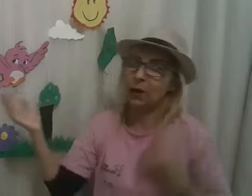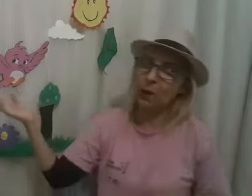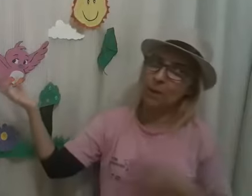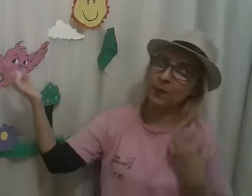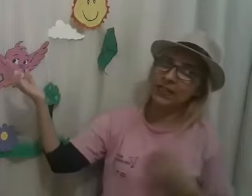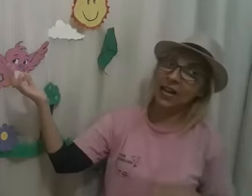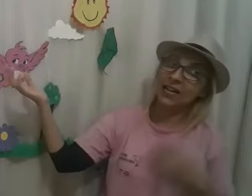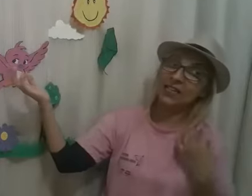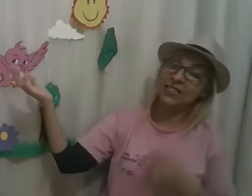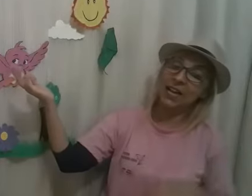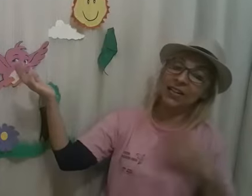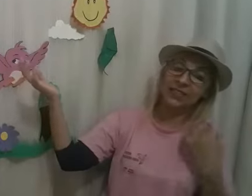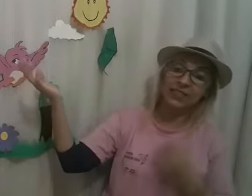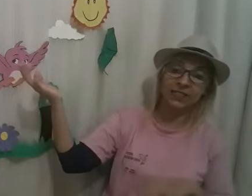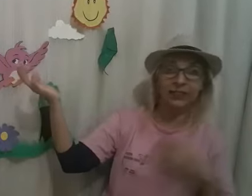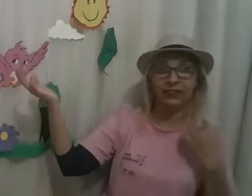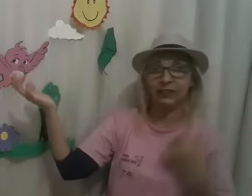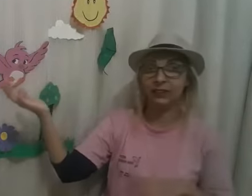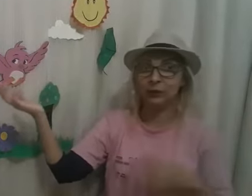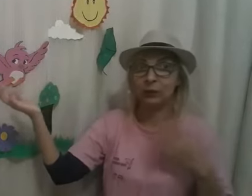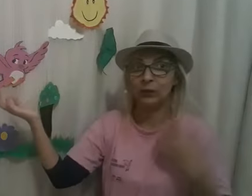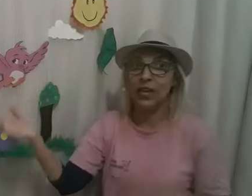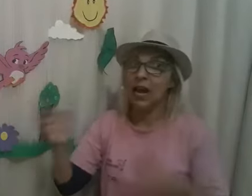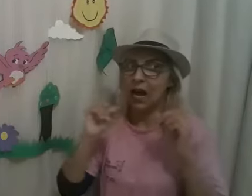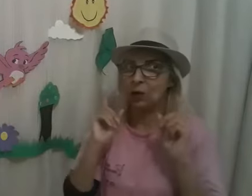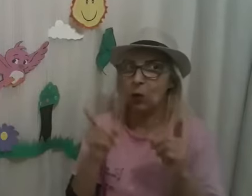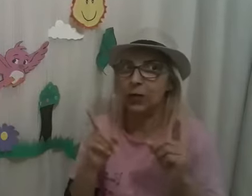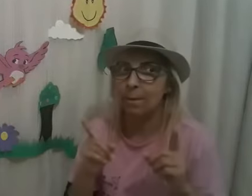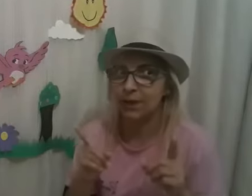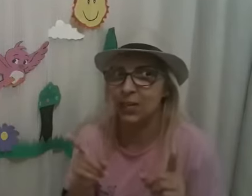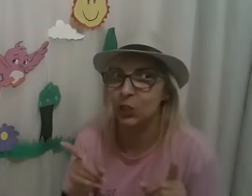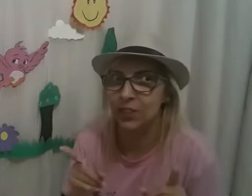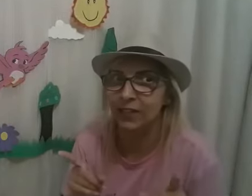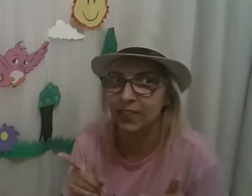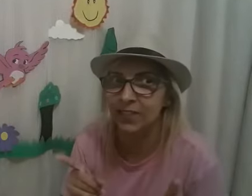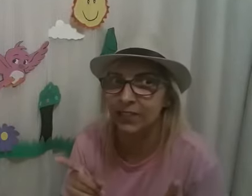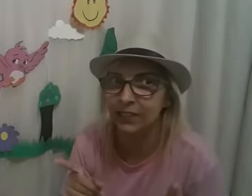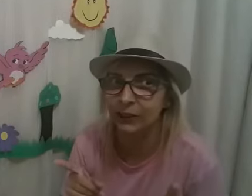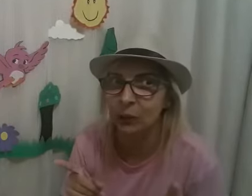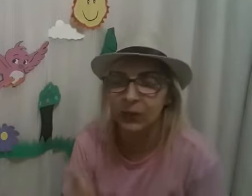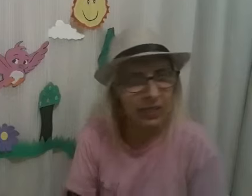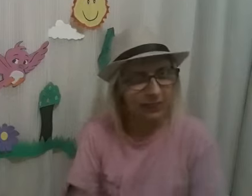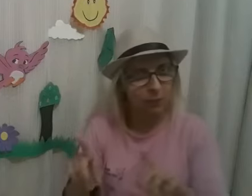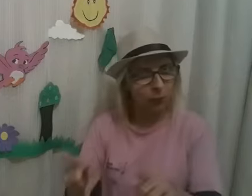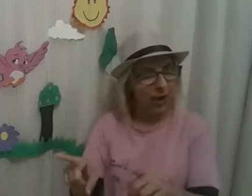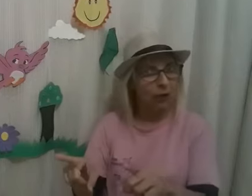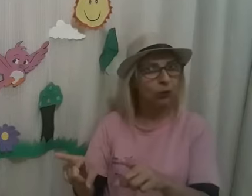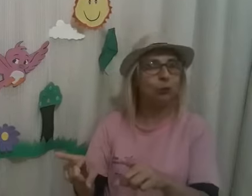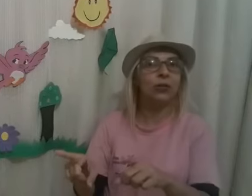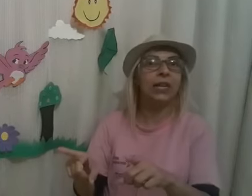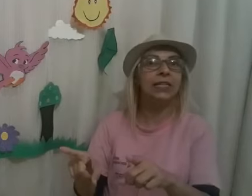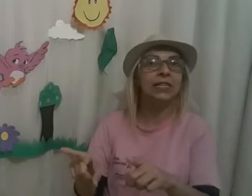acompanhar nessa canção. Agora preste atenção, tem buracos por aí,